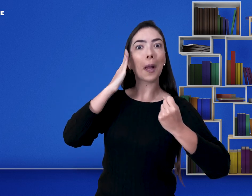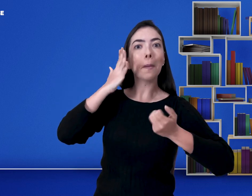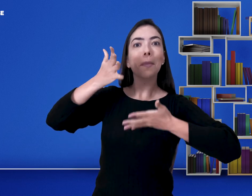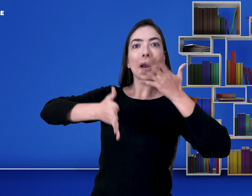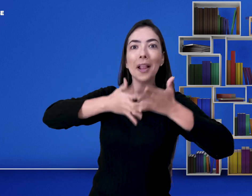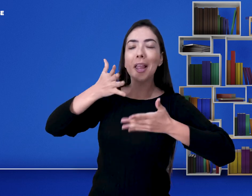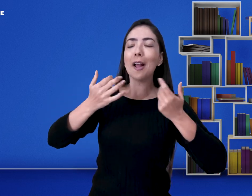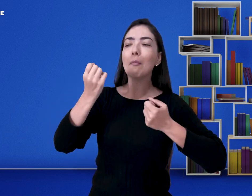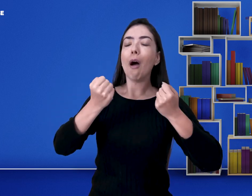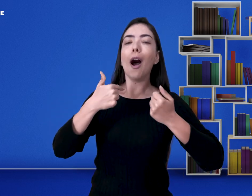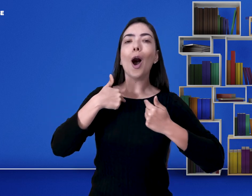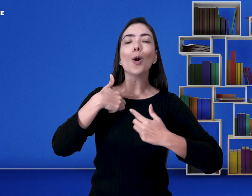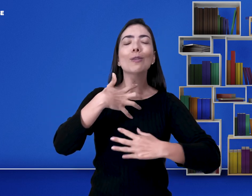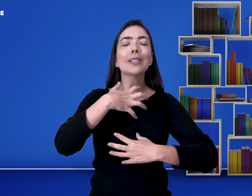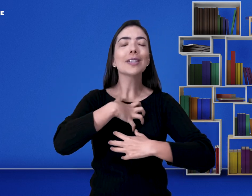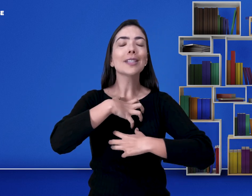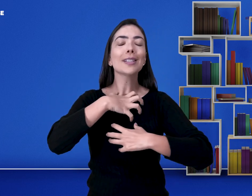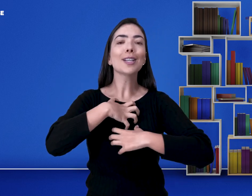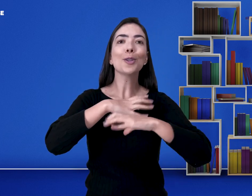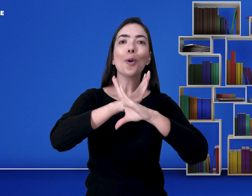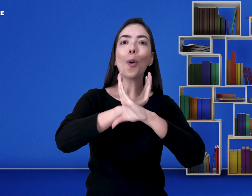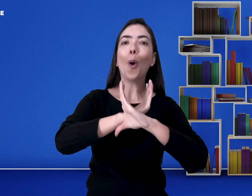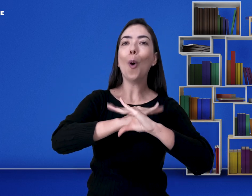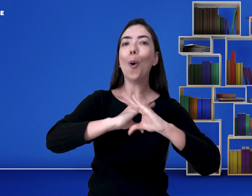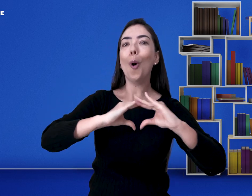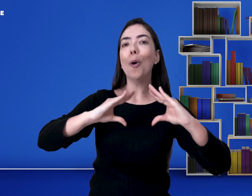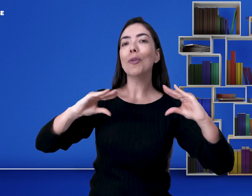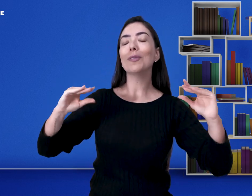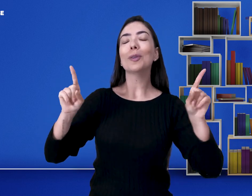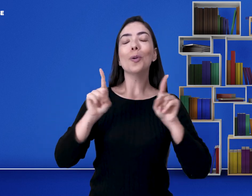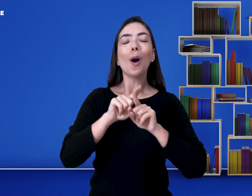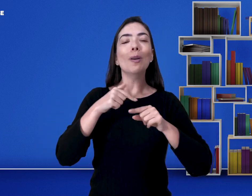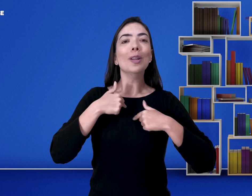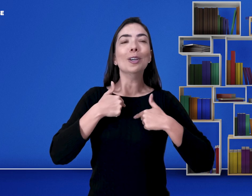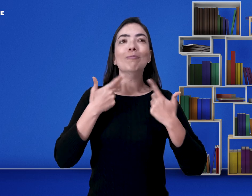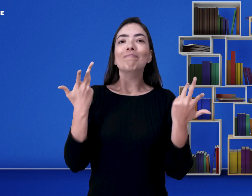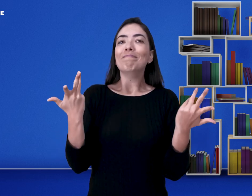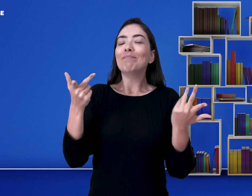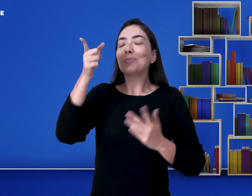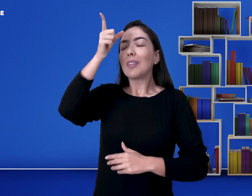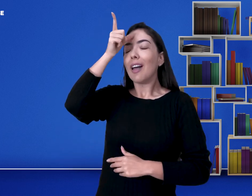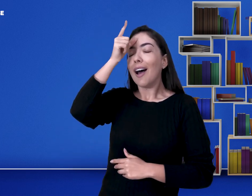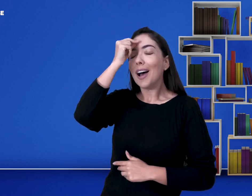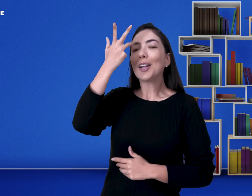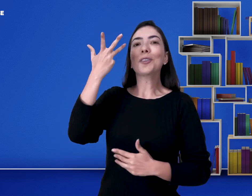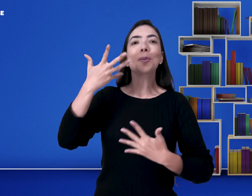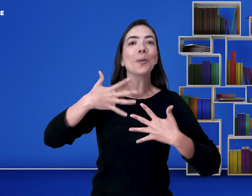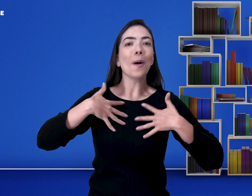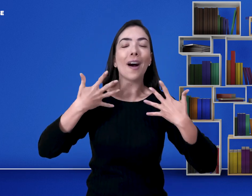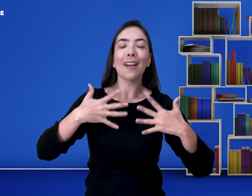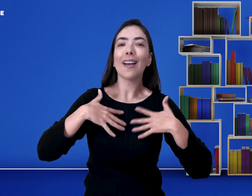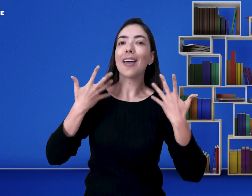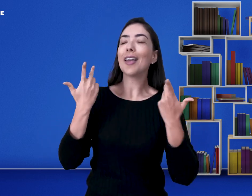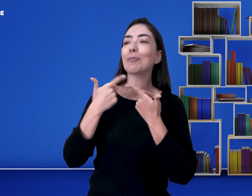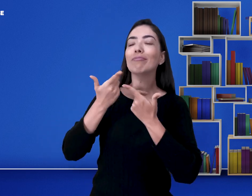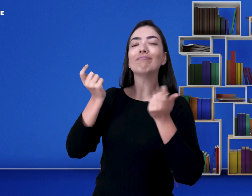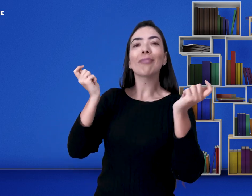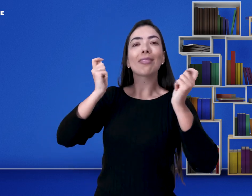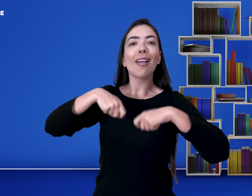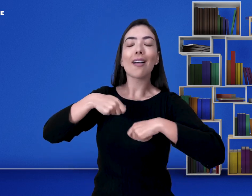sabia a língua de sinais. E então eu comecei a me sentir muito mais confiante e confortável. senti até um certo alívio